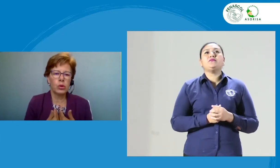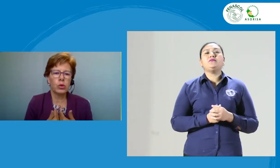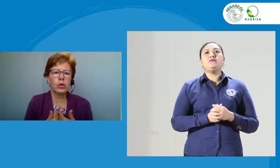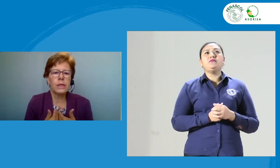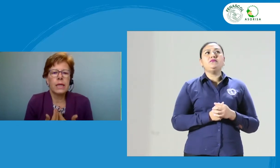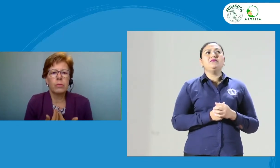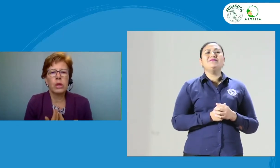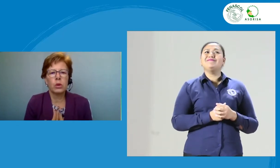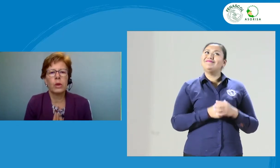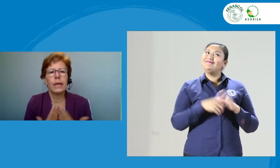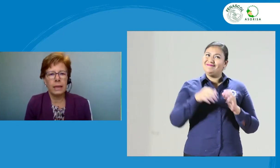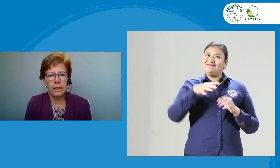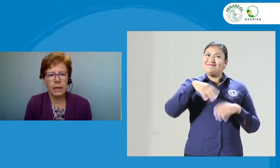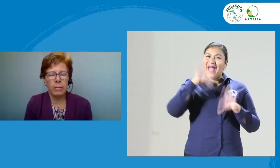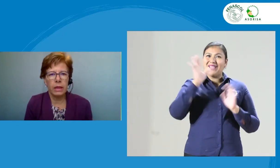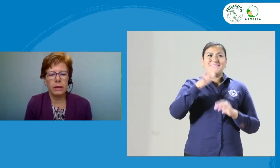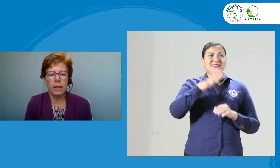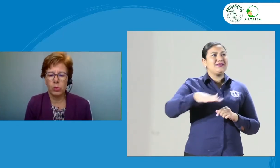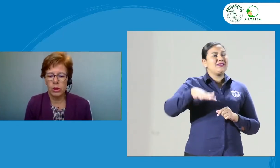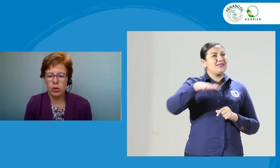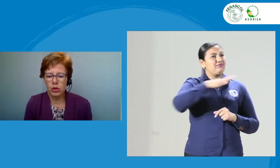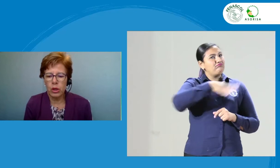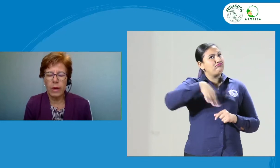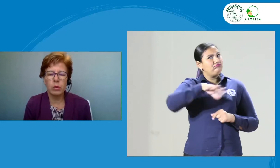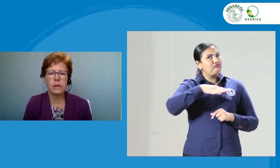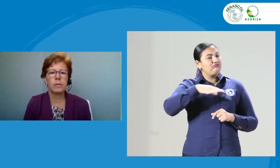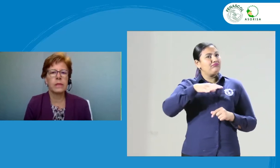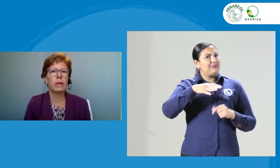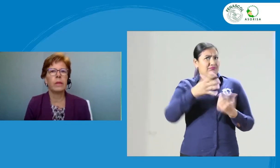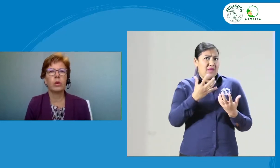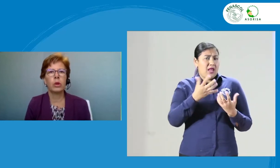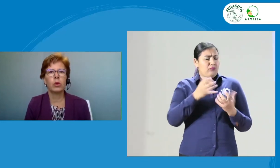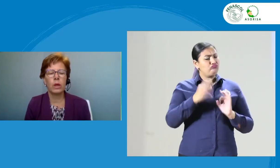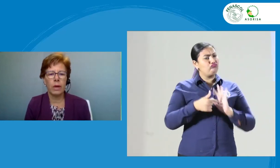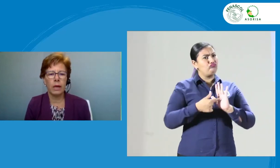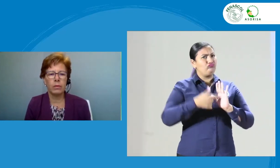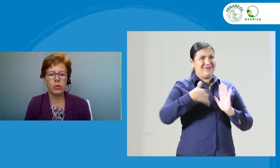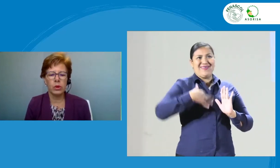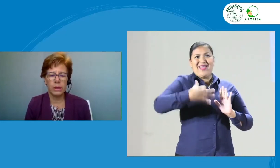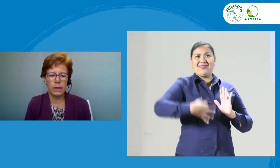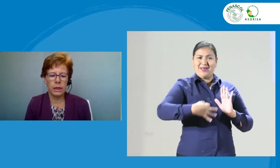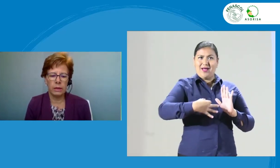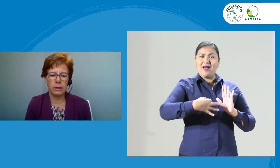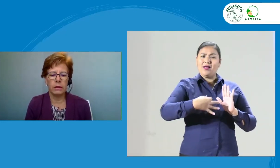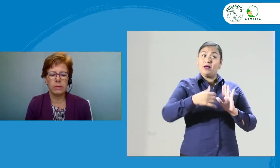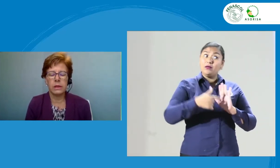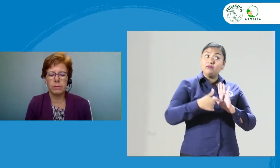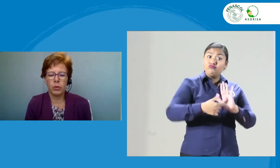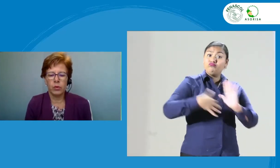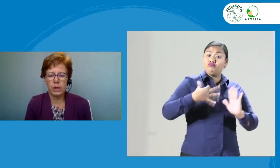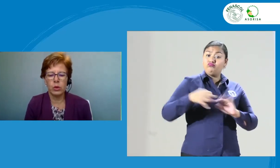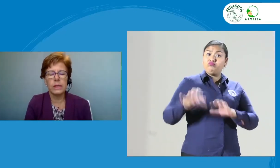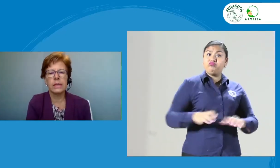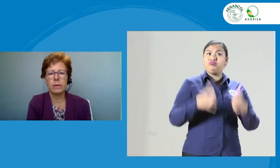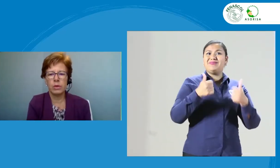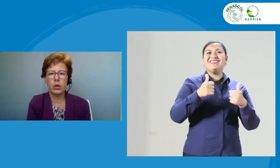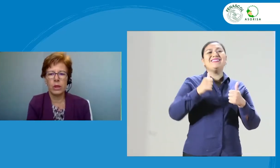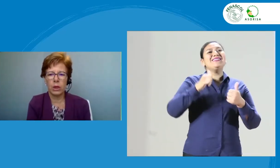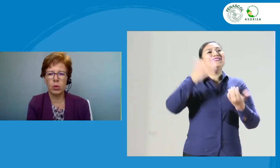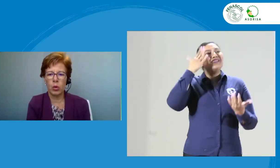la mayoría de nosotros deseamos actuar éticamente en nuestros trabajos, especialmente cuando trabajamos en profesiones de